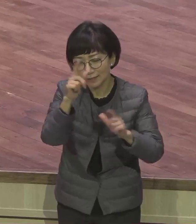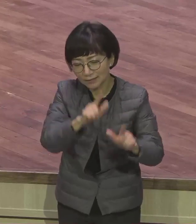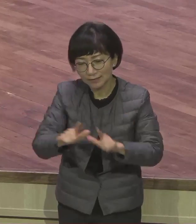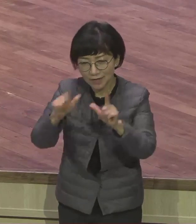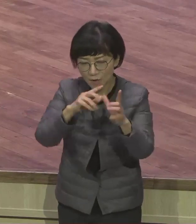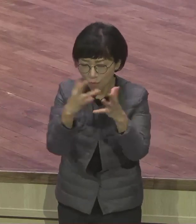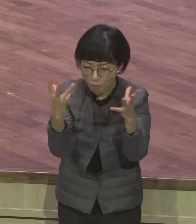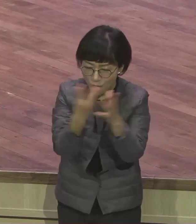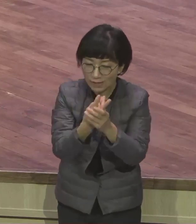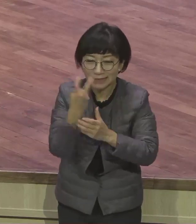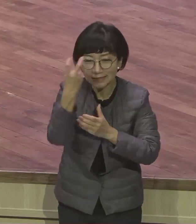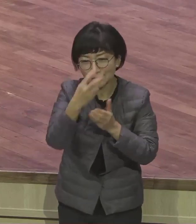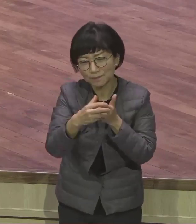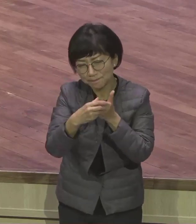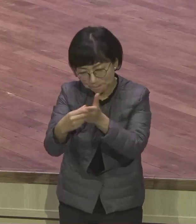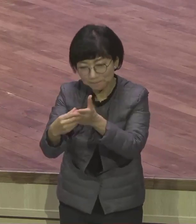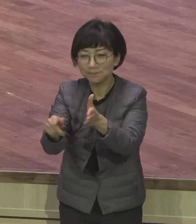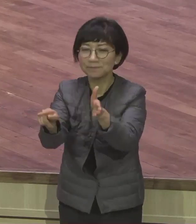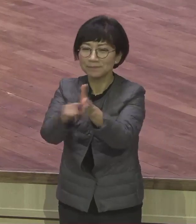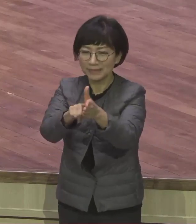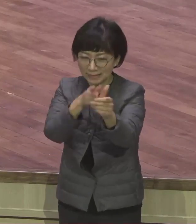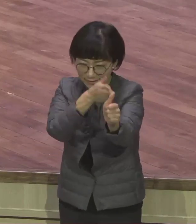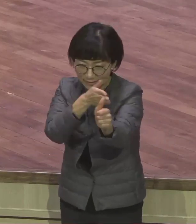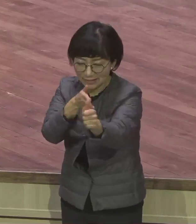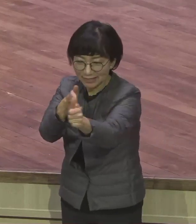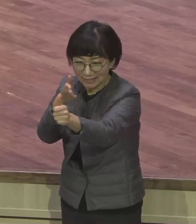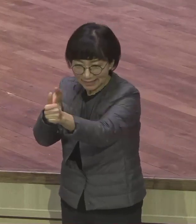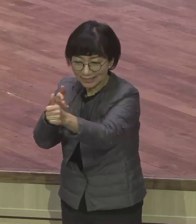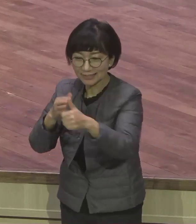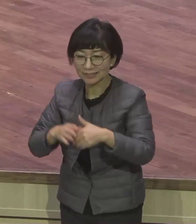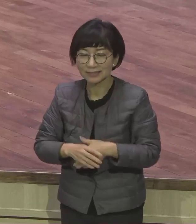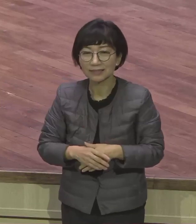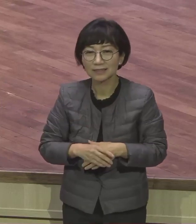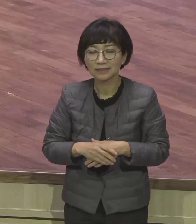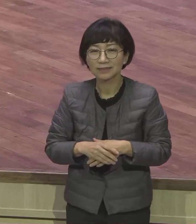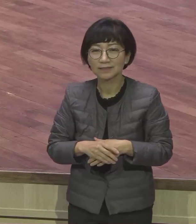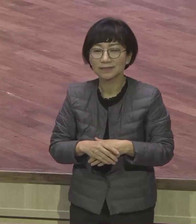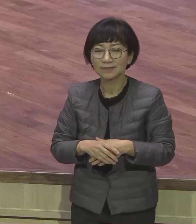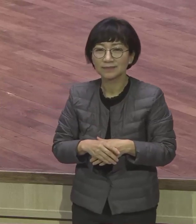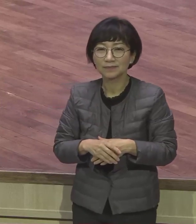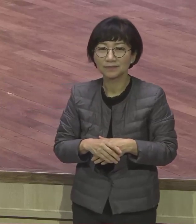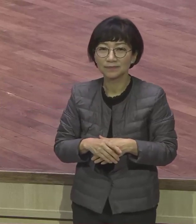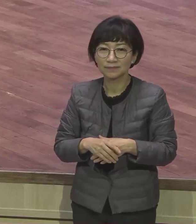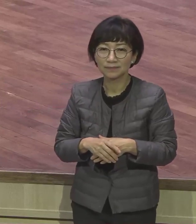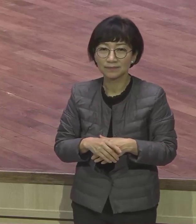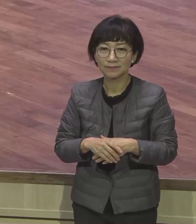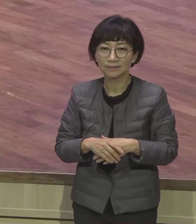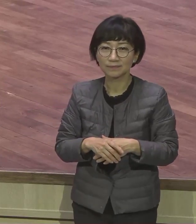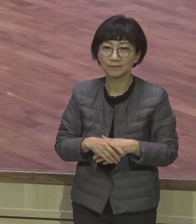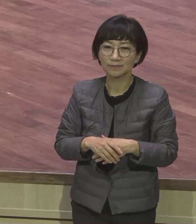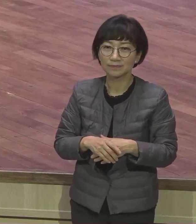보호하심을 믿으시기 바랍니다 믿어야 돼요 믿으면요 오늘부터 천국 됩니다